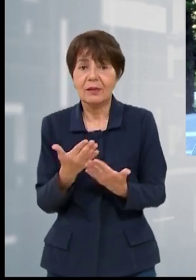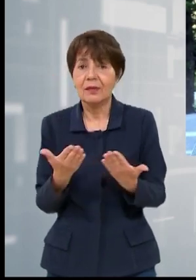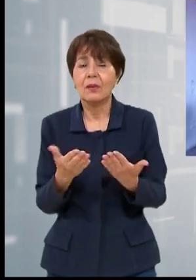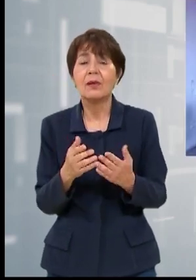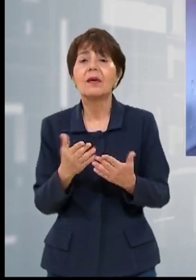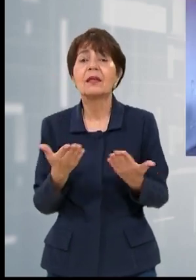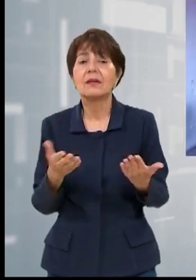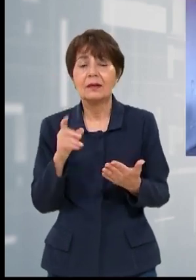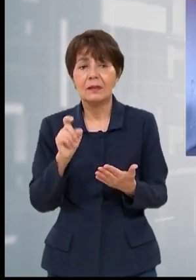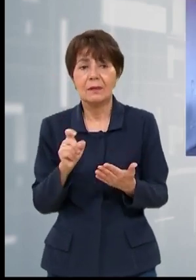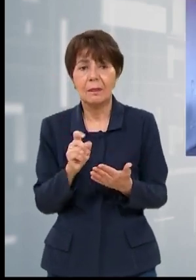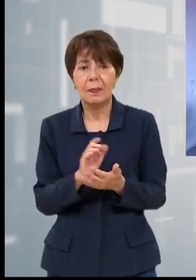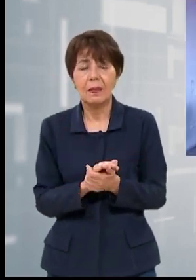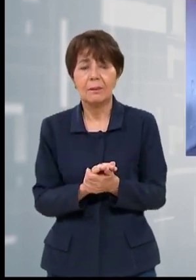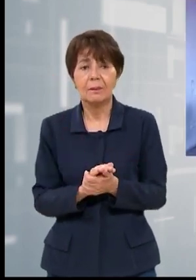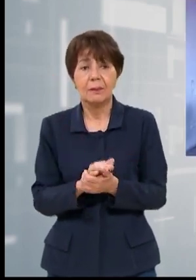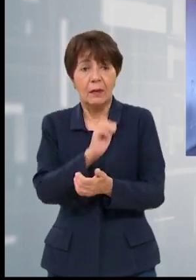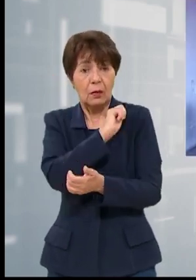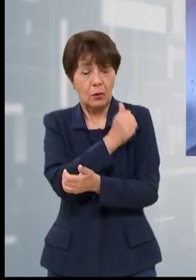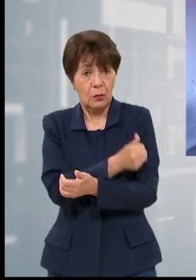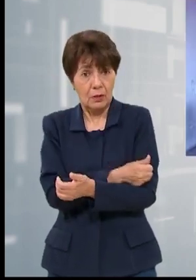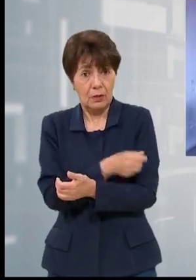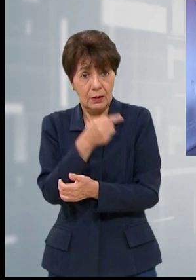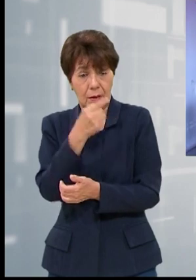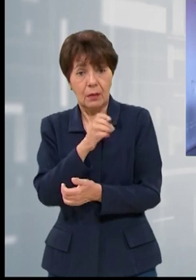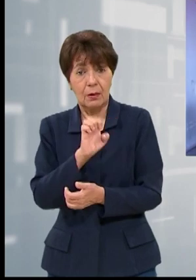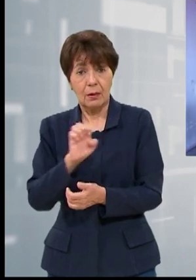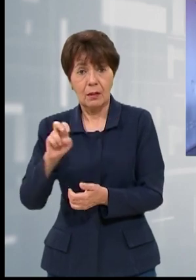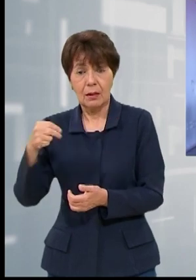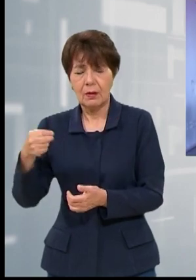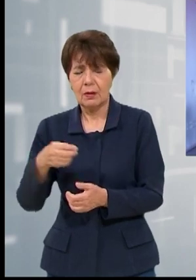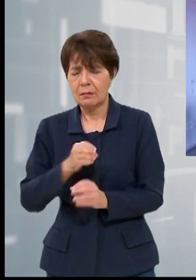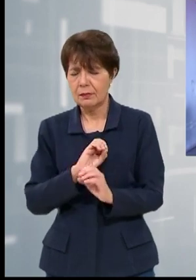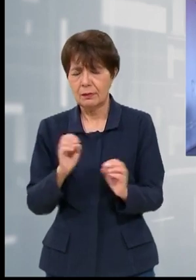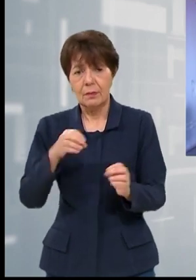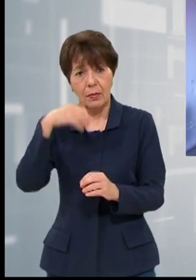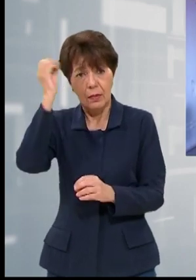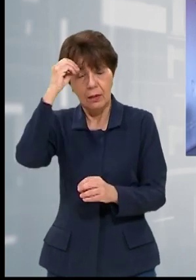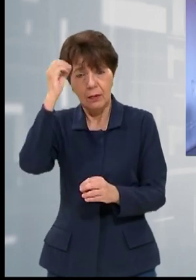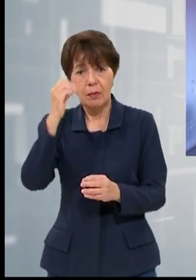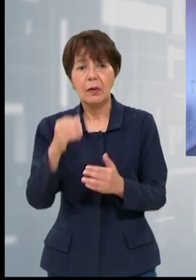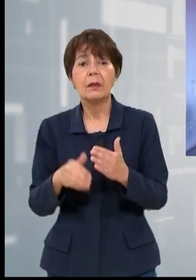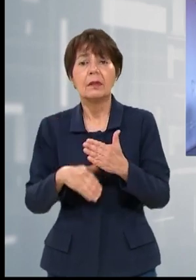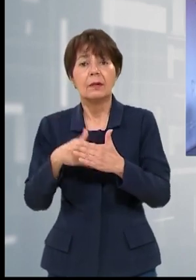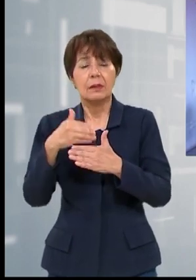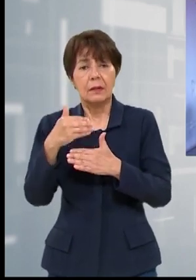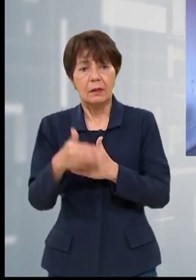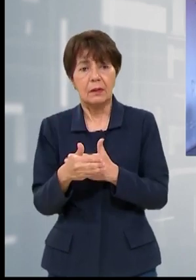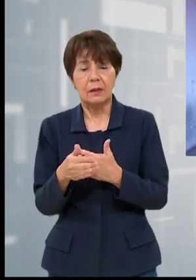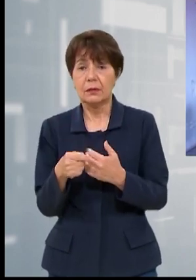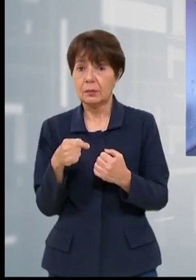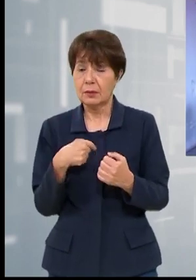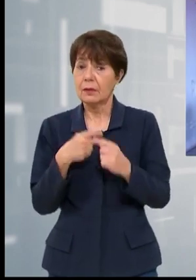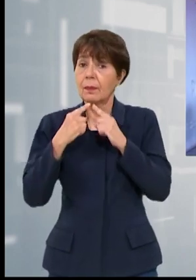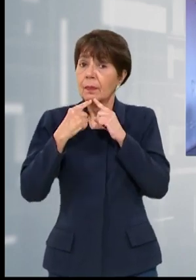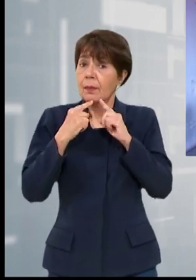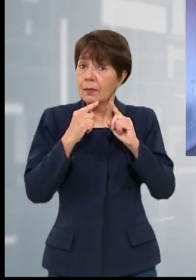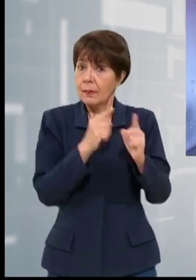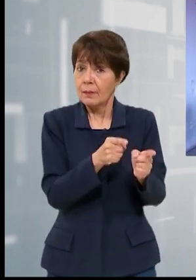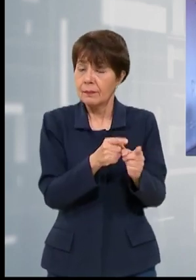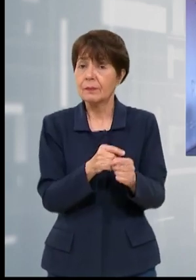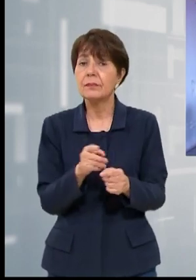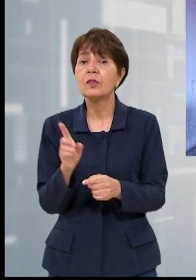necesario. Autoridades de Energía Honduras no brindarán comentarios por los momentos luego de que se ha interpuesto esta denuncia